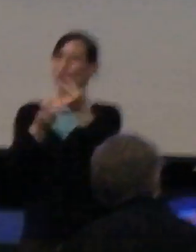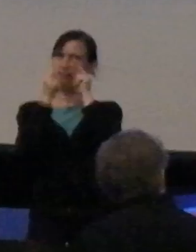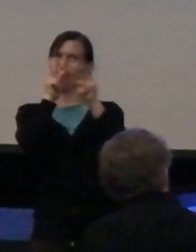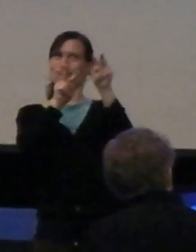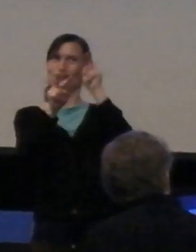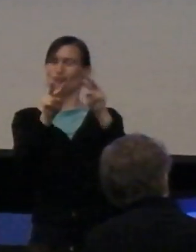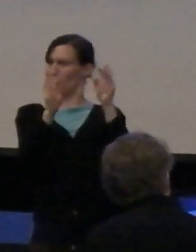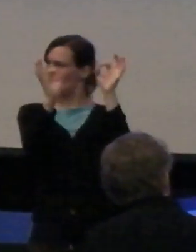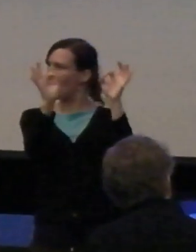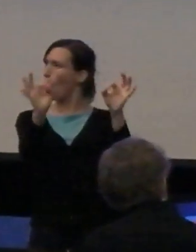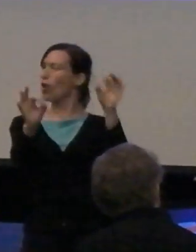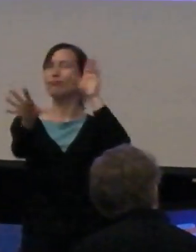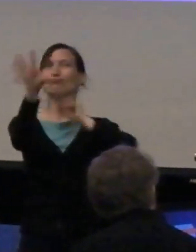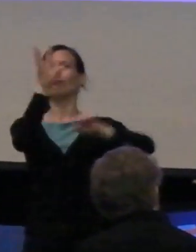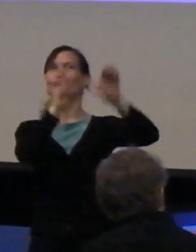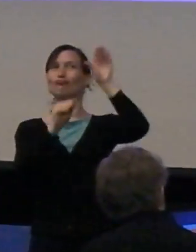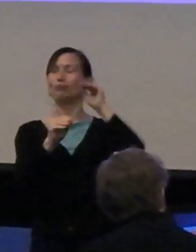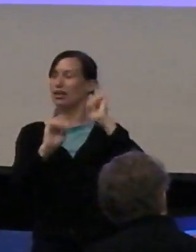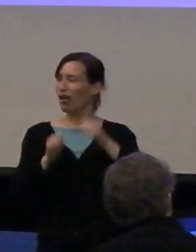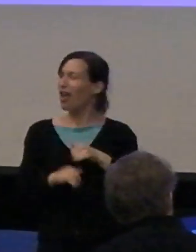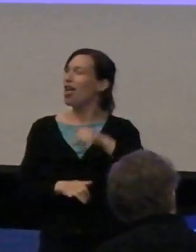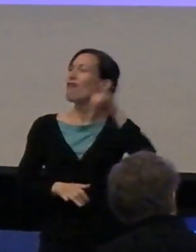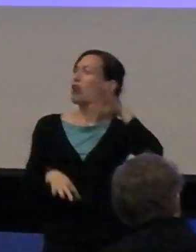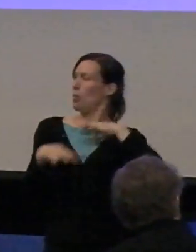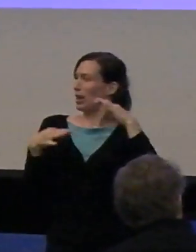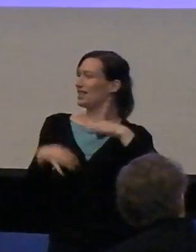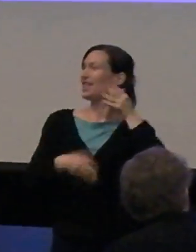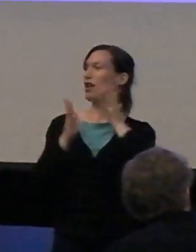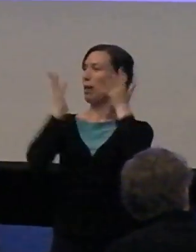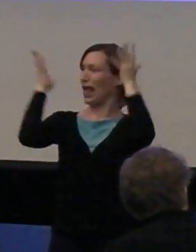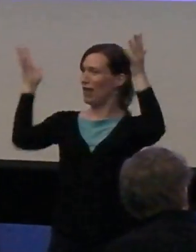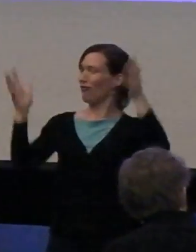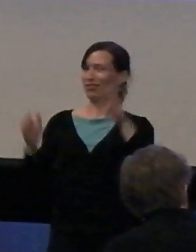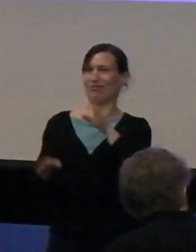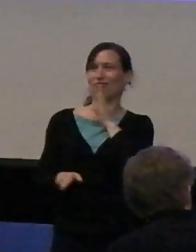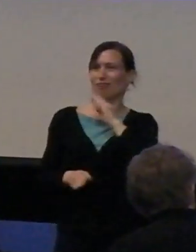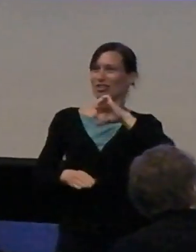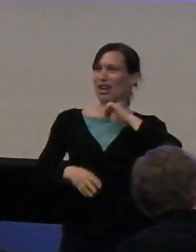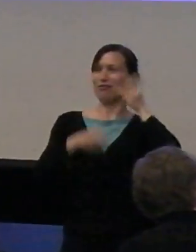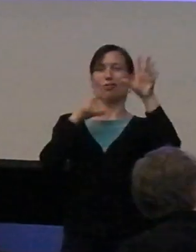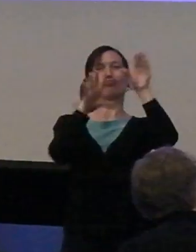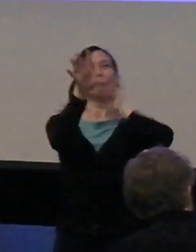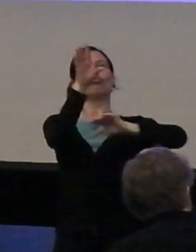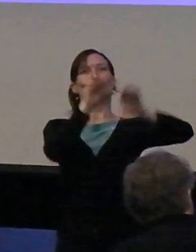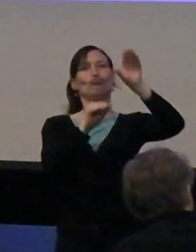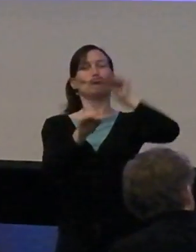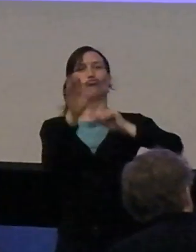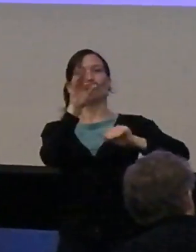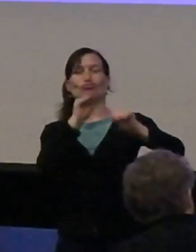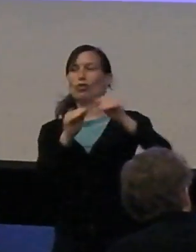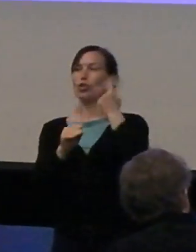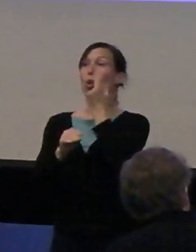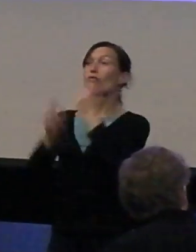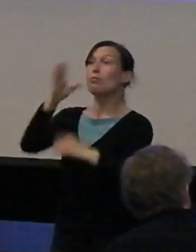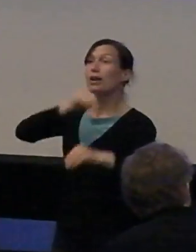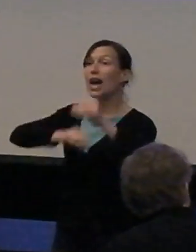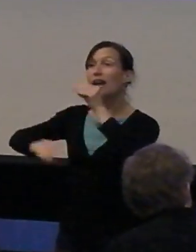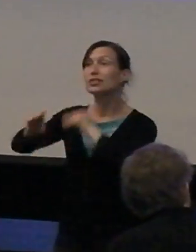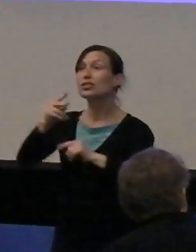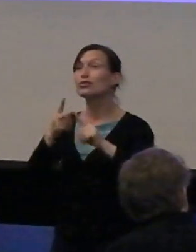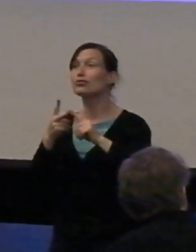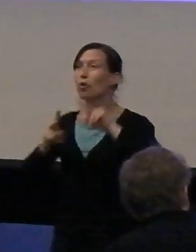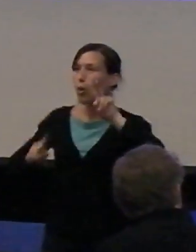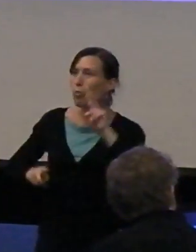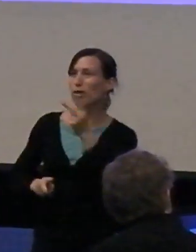ongelooflijk mooi en je kunt daar ongelooflijk veel plezier aan beleven als je daar naar kijkt. Over praat en dan eens een